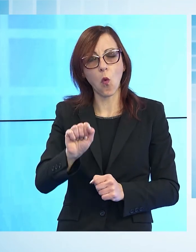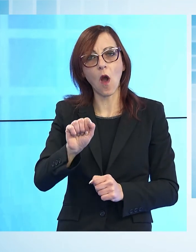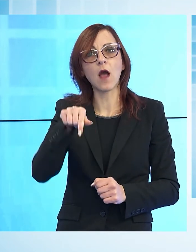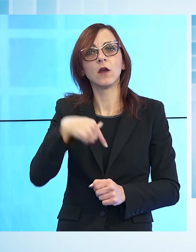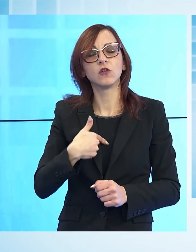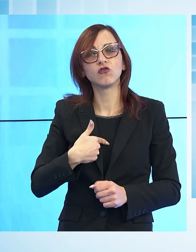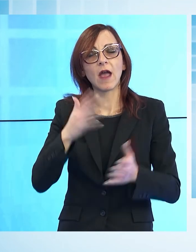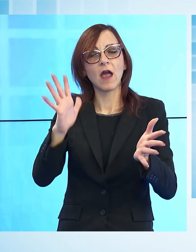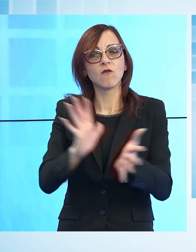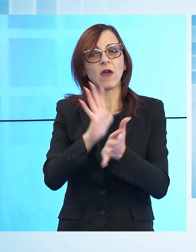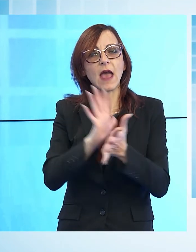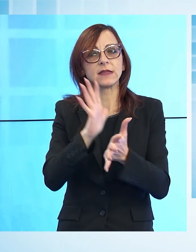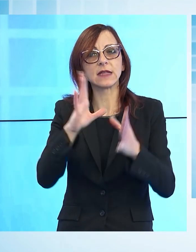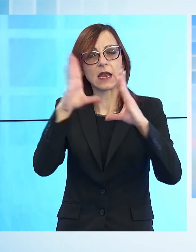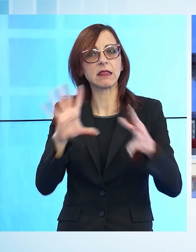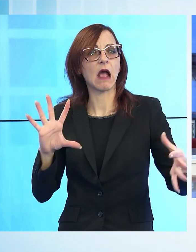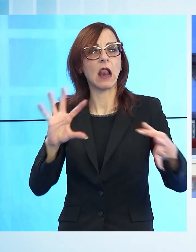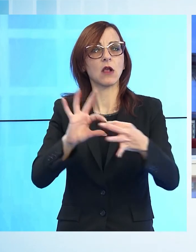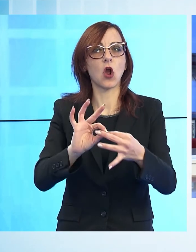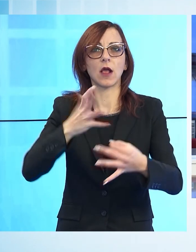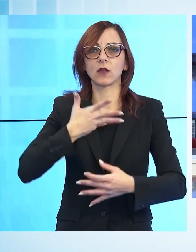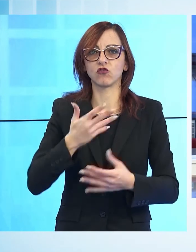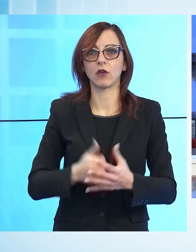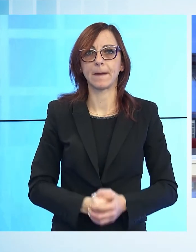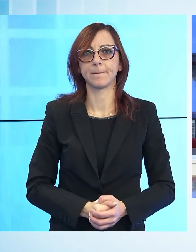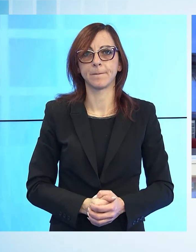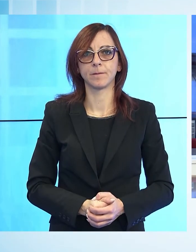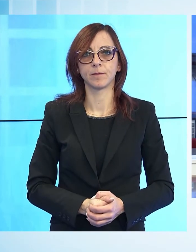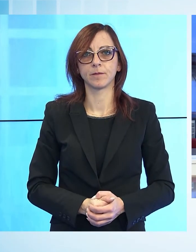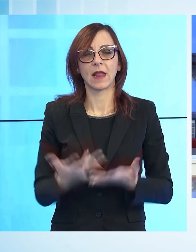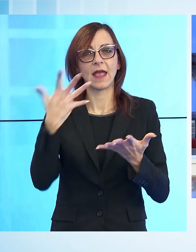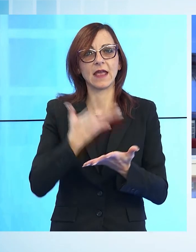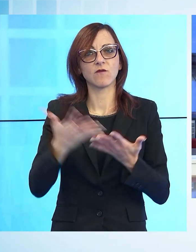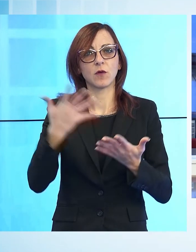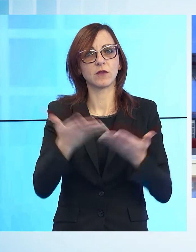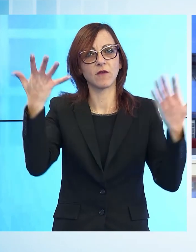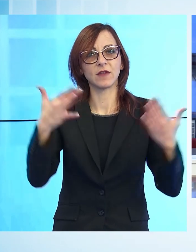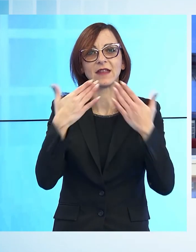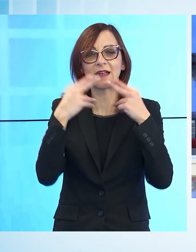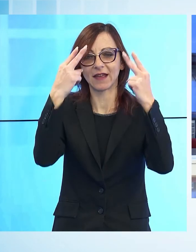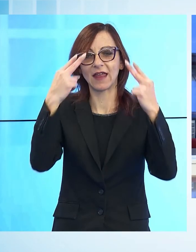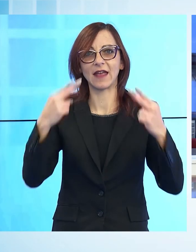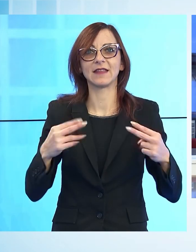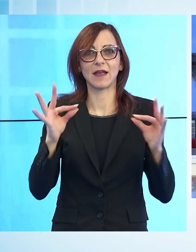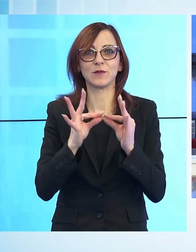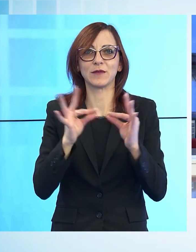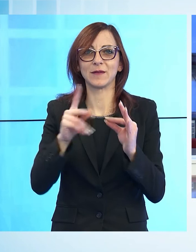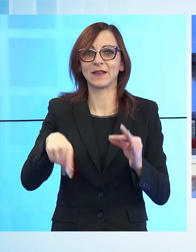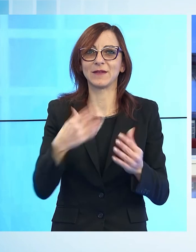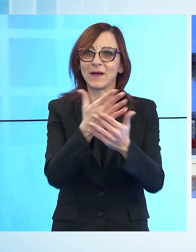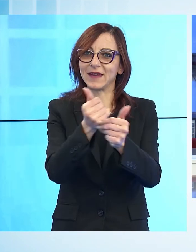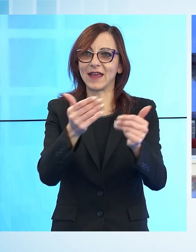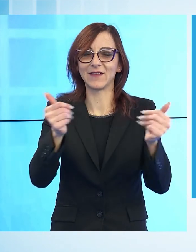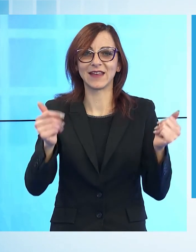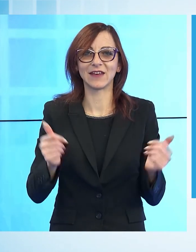imminenti festività del Natale. Ci fermiamo per la prima parte del TG Noi, un breve break e tra poco c'è lo